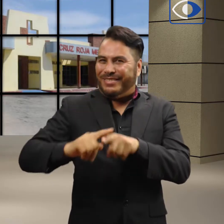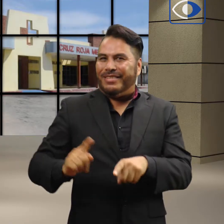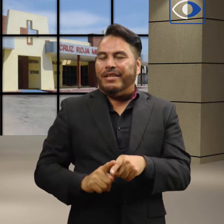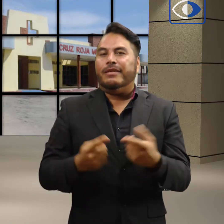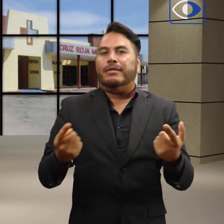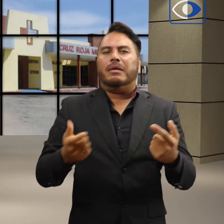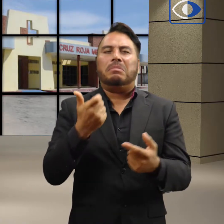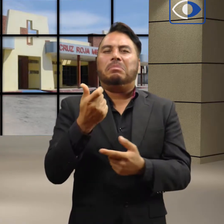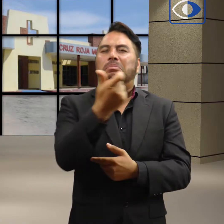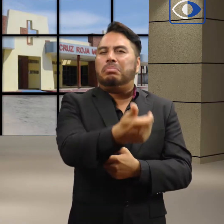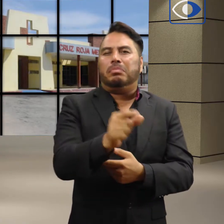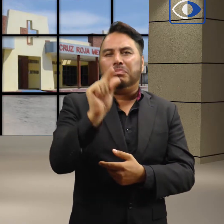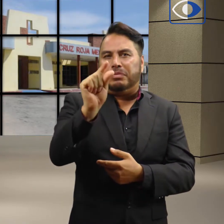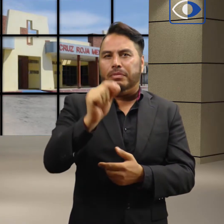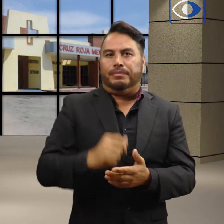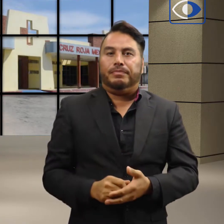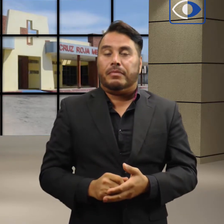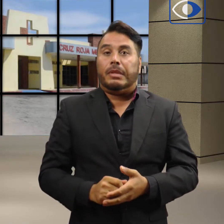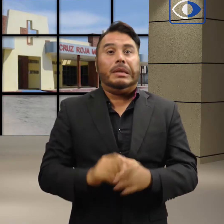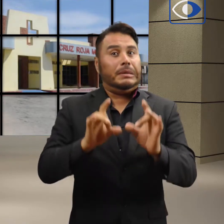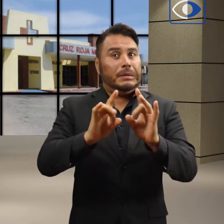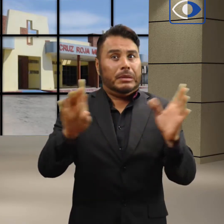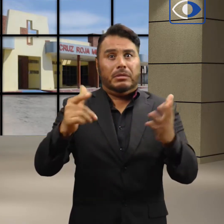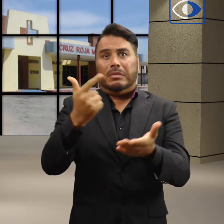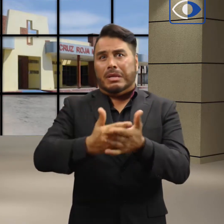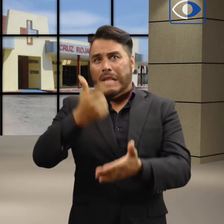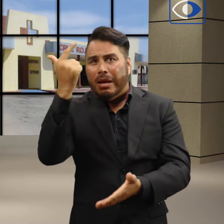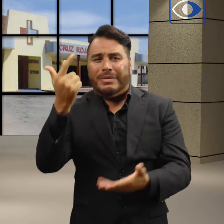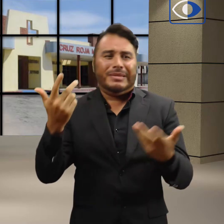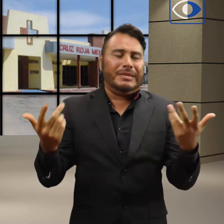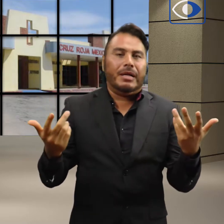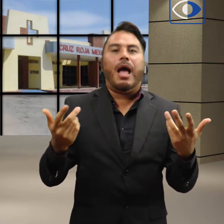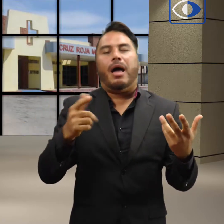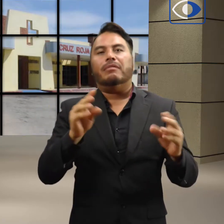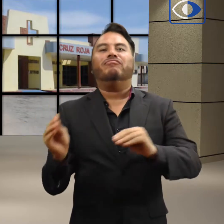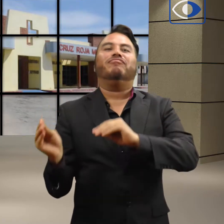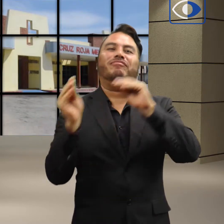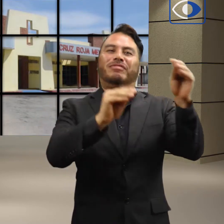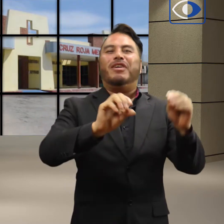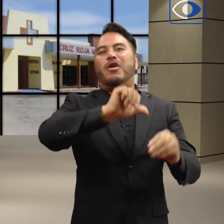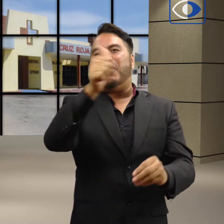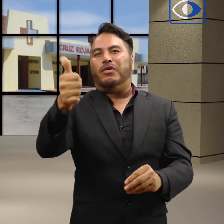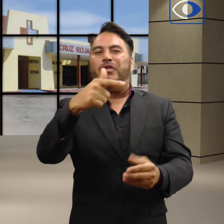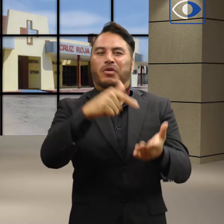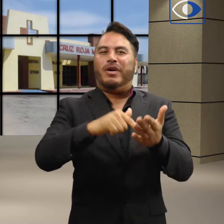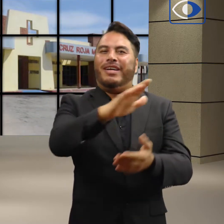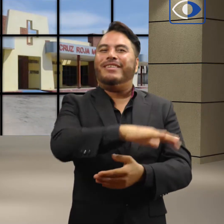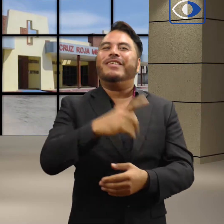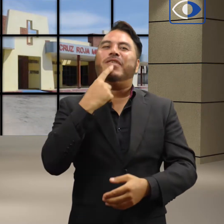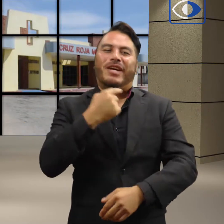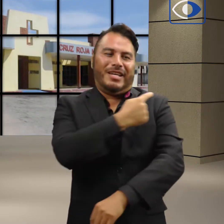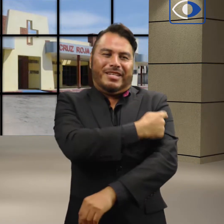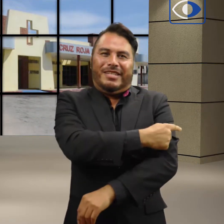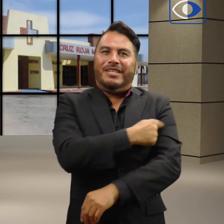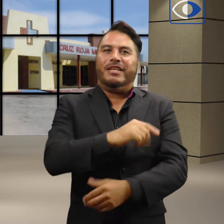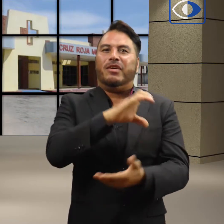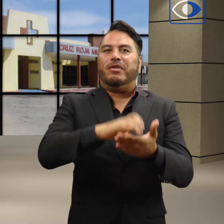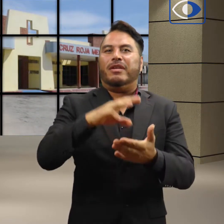recuperación mínima. En casos de urgencia crítica, los pacientes serán trasladados a la unidad prehospitalaria de la